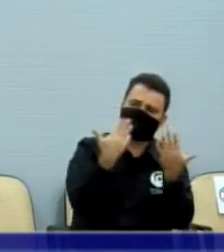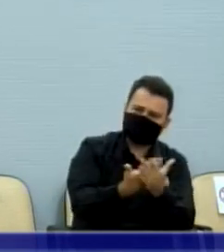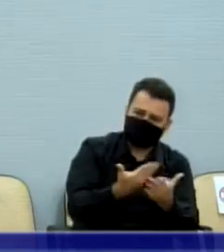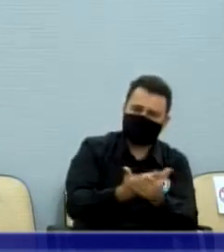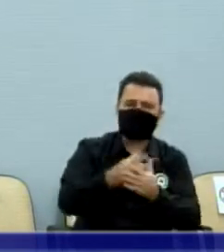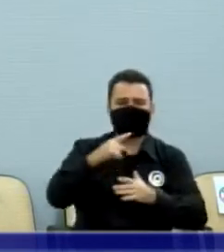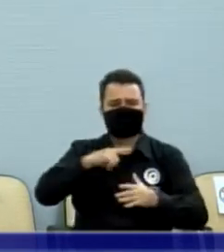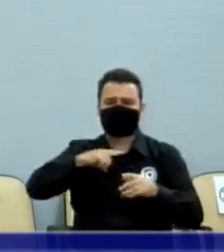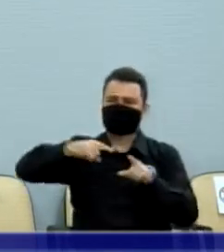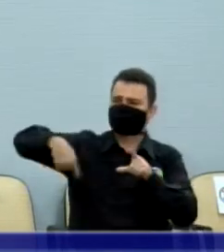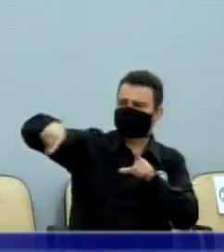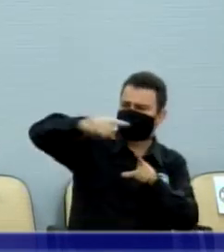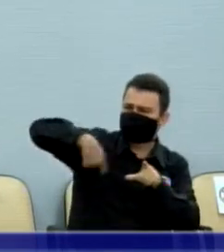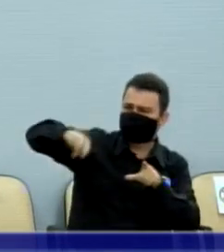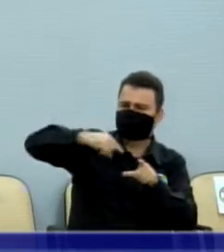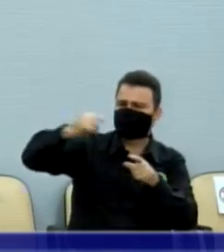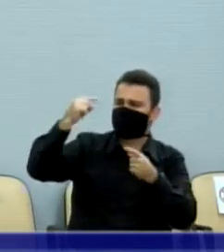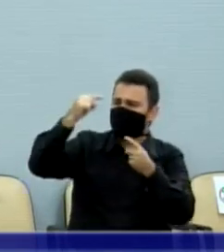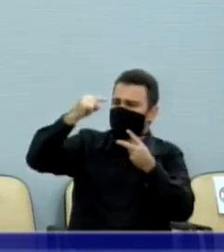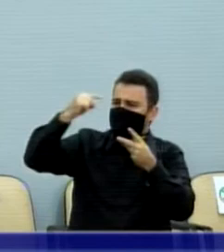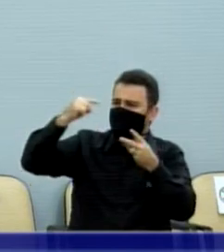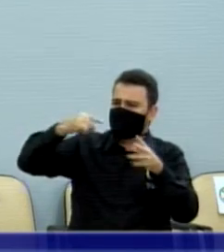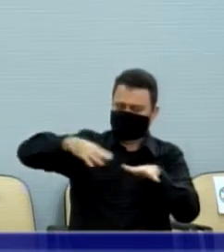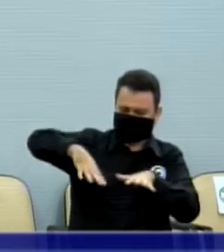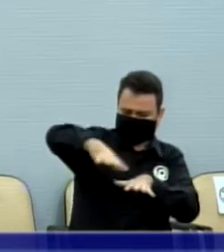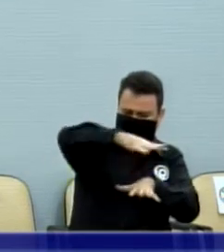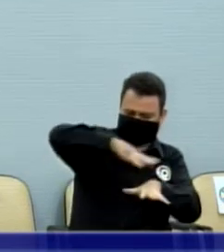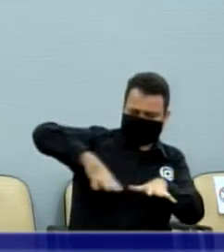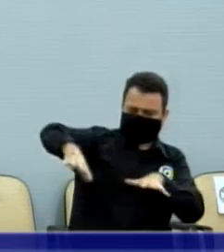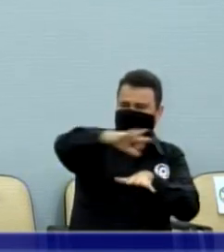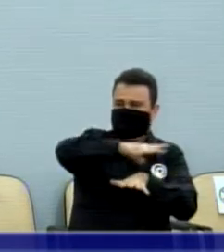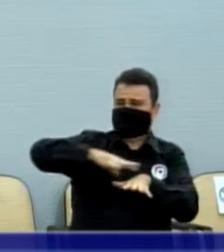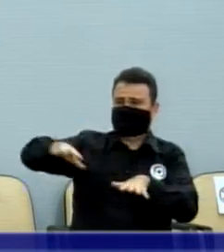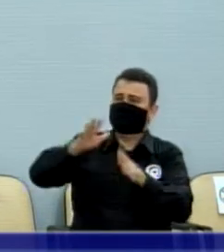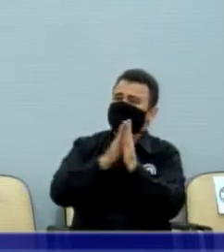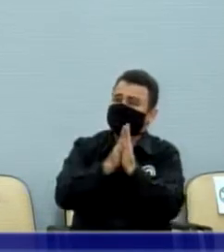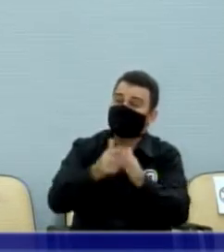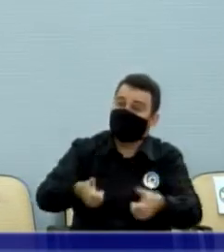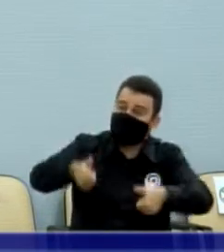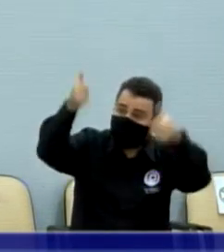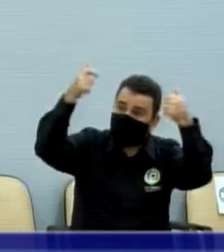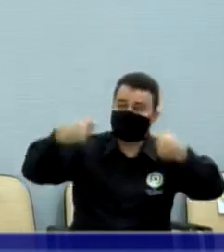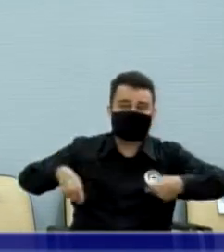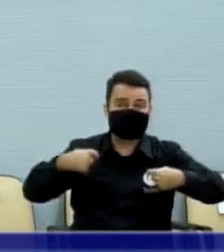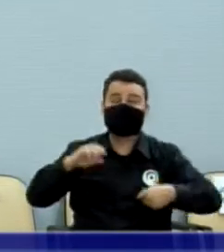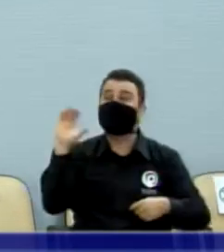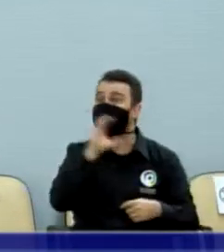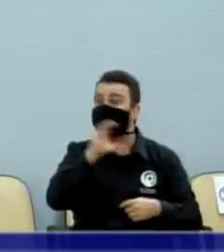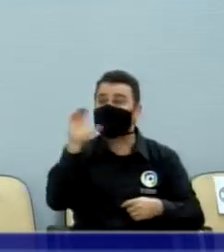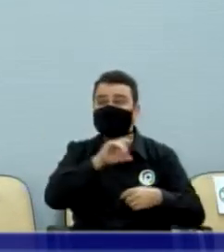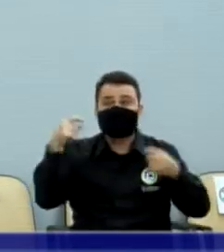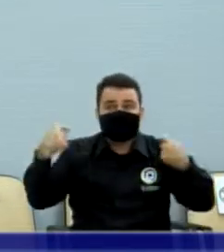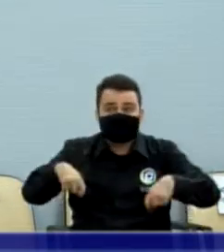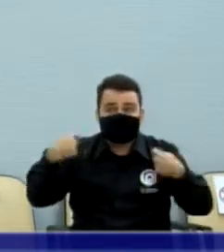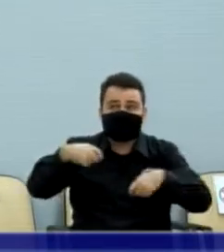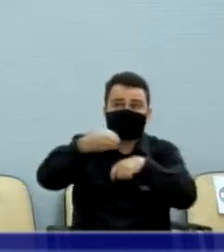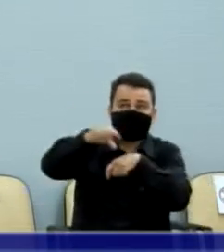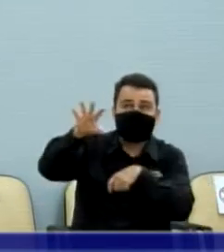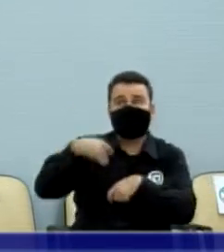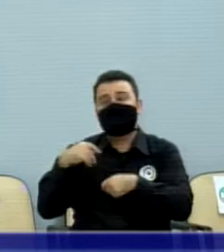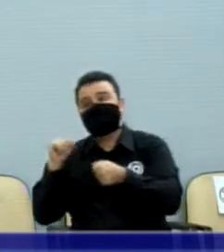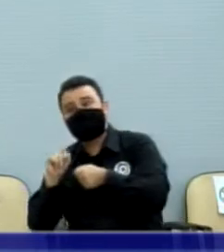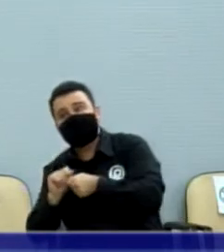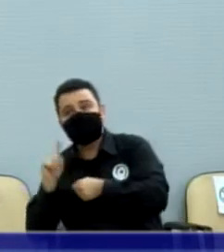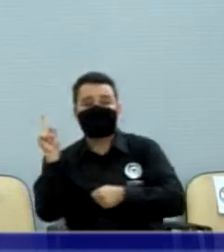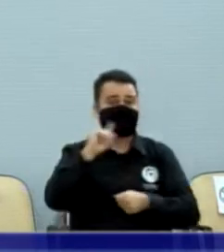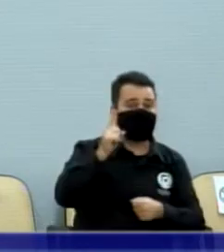o anel viário que está ali embaixo, aquela rotatória que é vergonhosa, está necessitando de melhorias urgentemente. E fica aí, a pedindo, vai fazer, pede,